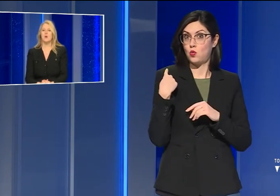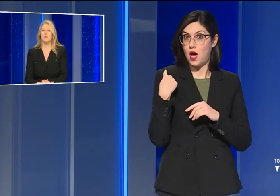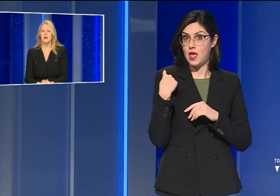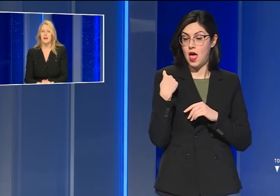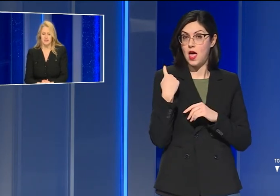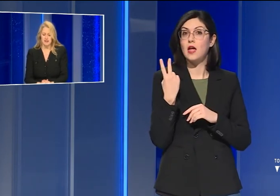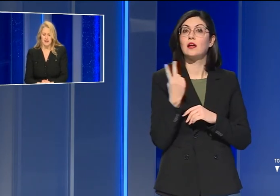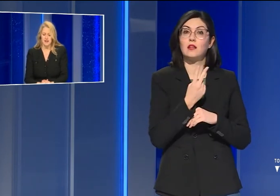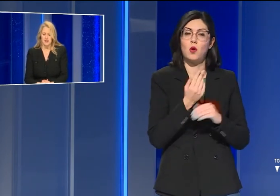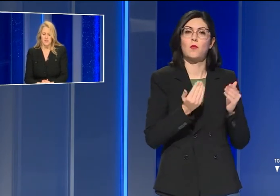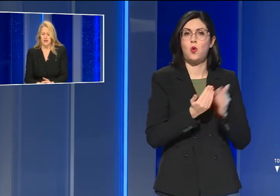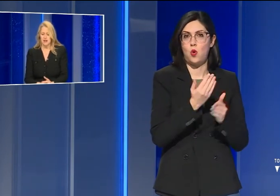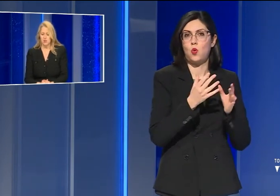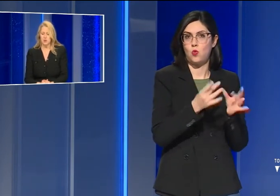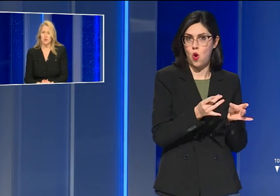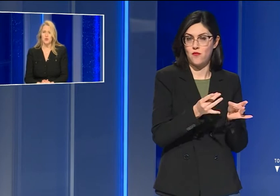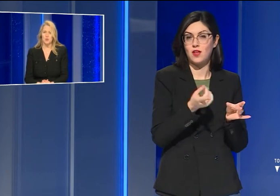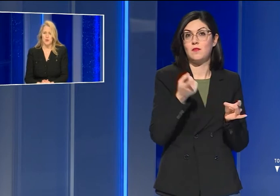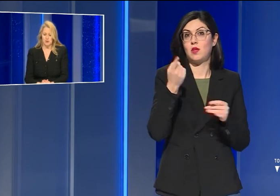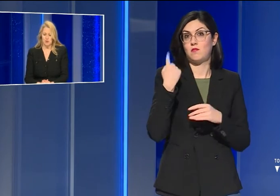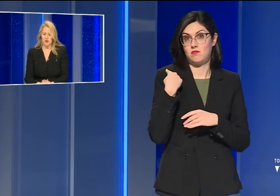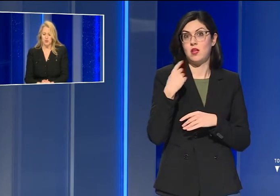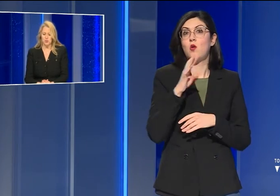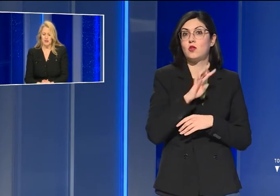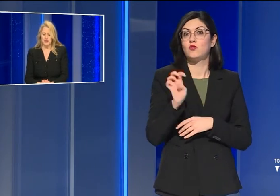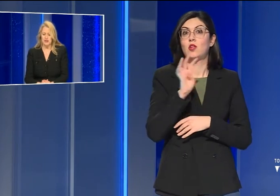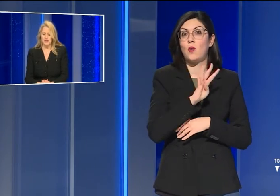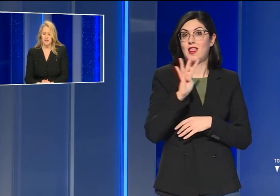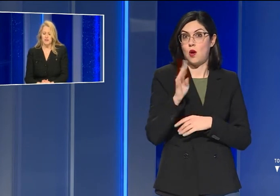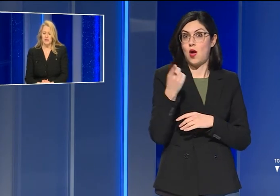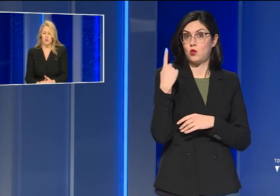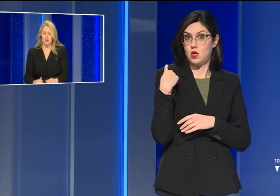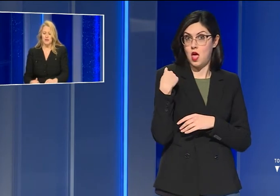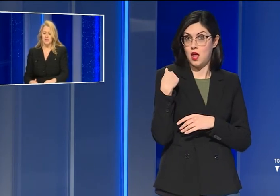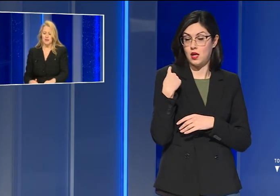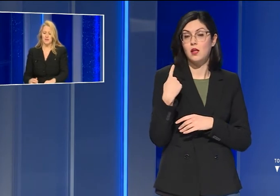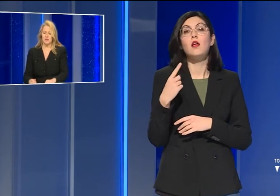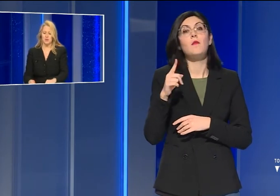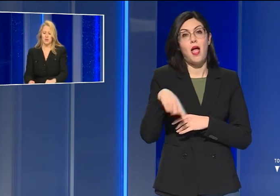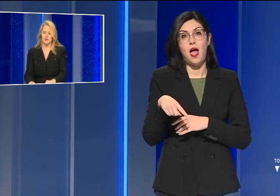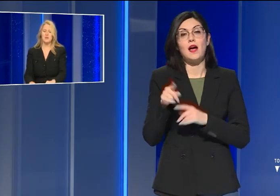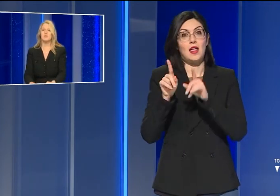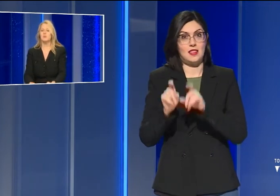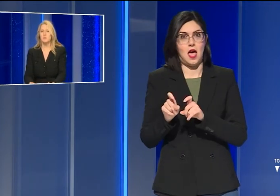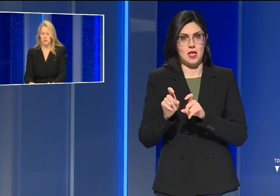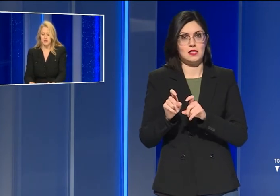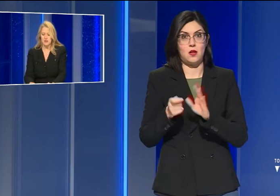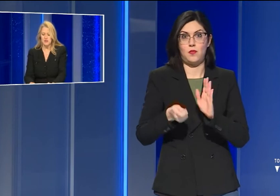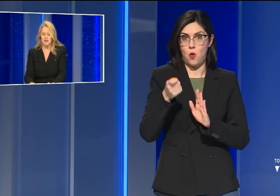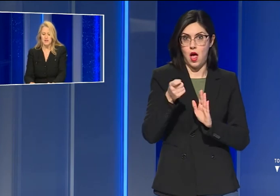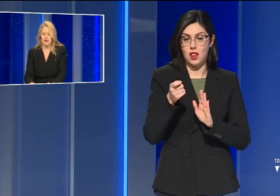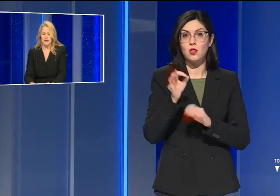dei nuovi casi, perché erano 444 quelli di ieri, sia quello dei test, col tasso di